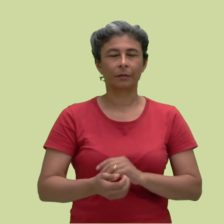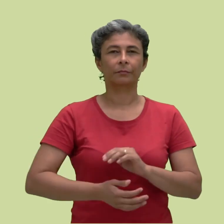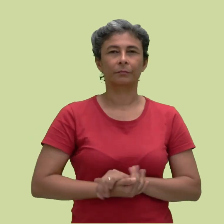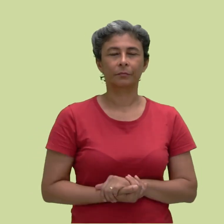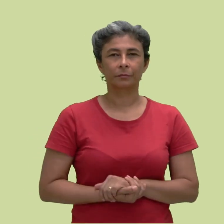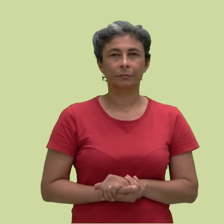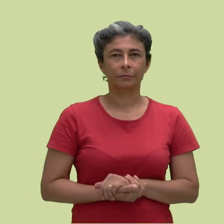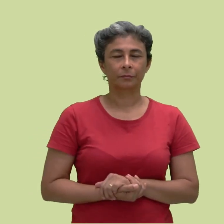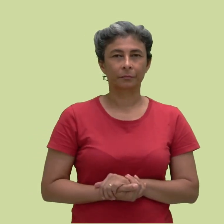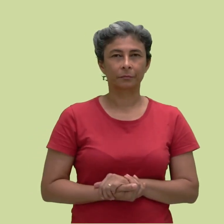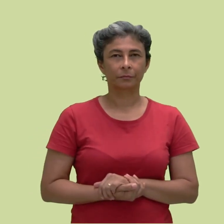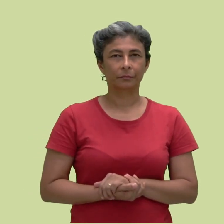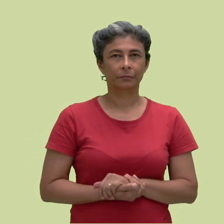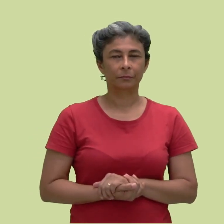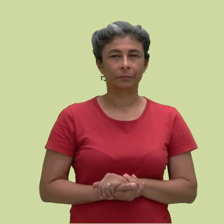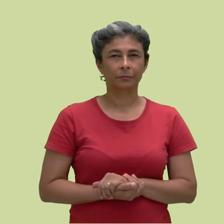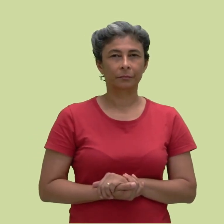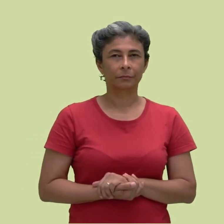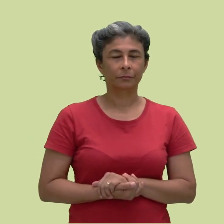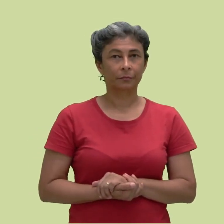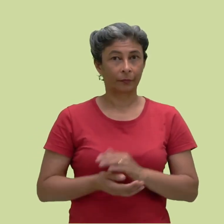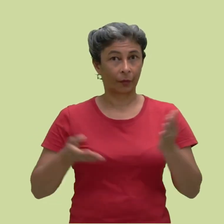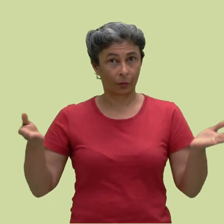sinais para hoje